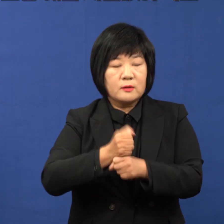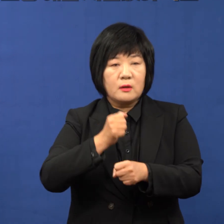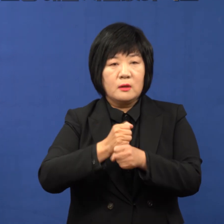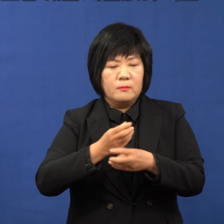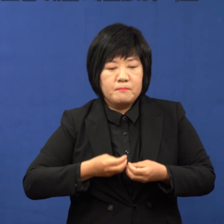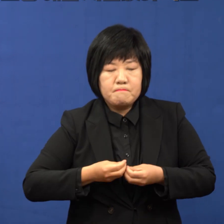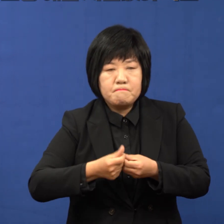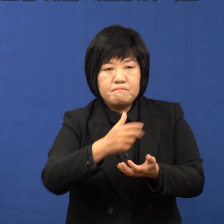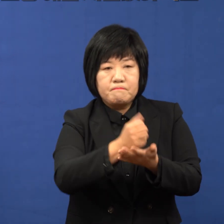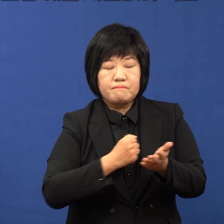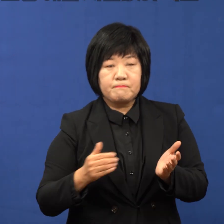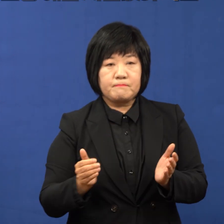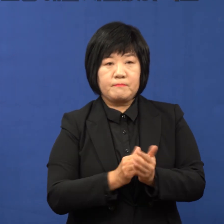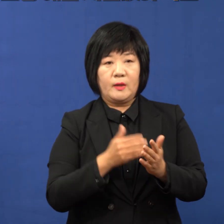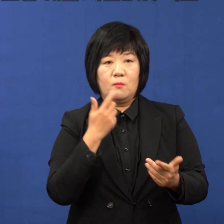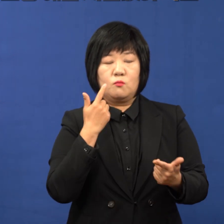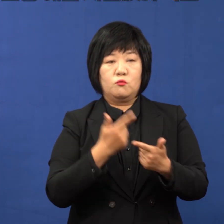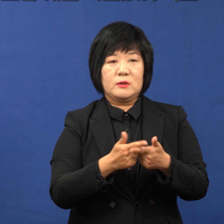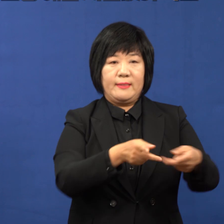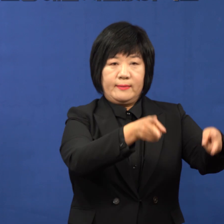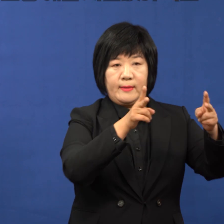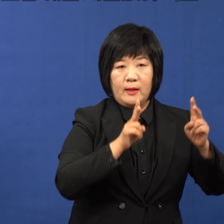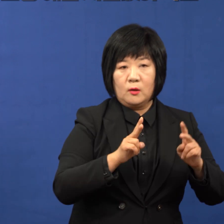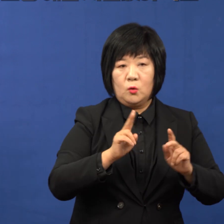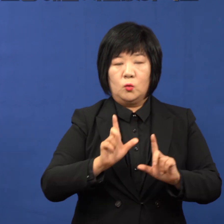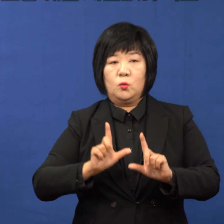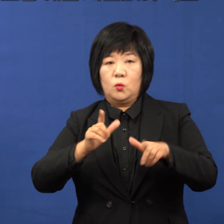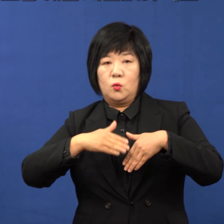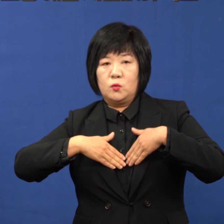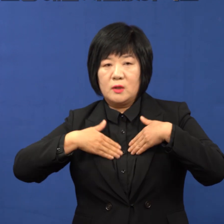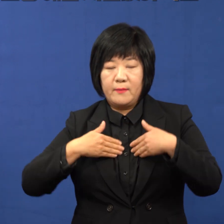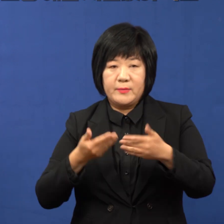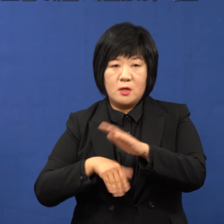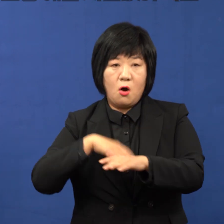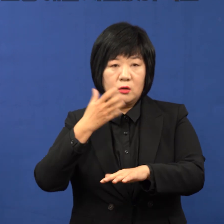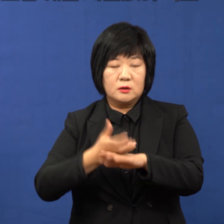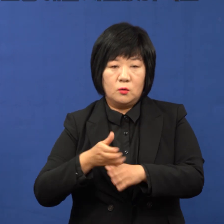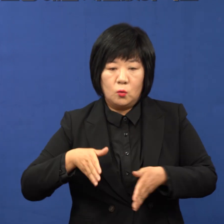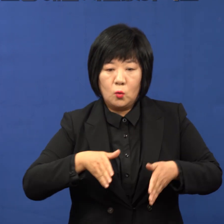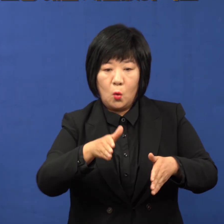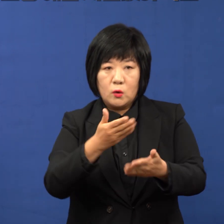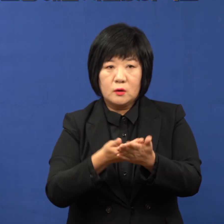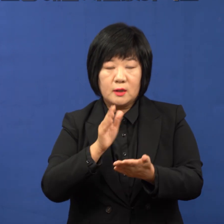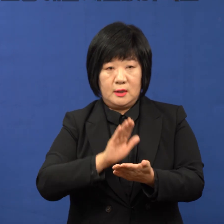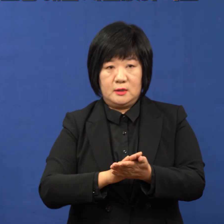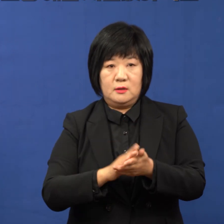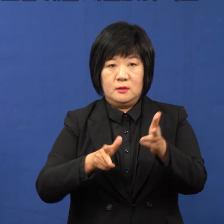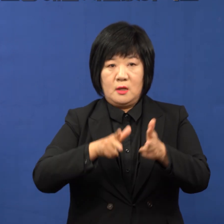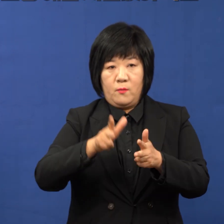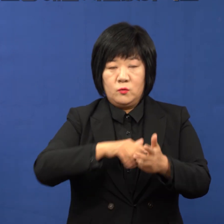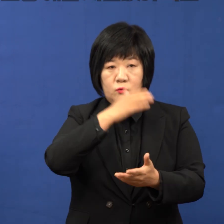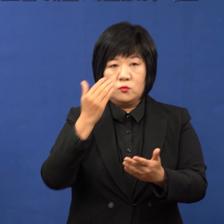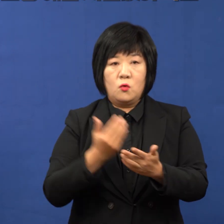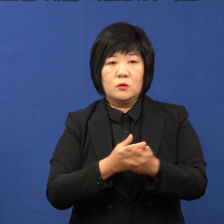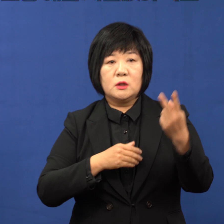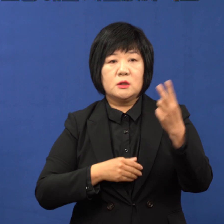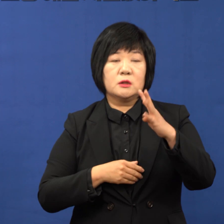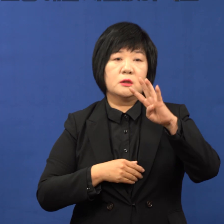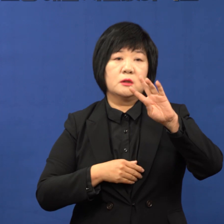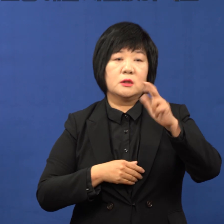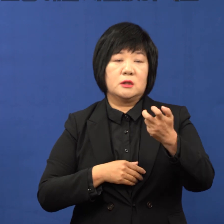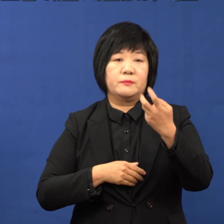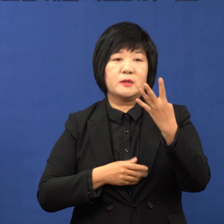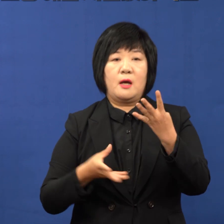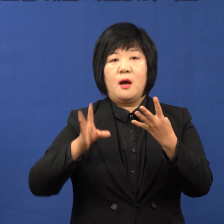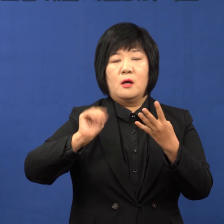했습니다. 부산대교부터 동남혁신도시 간의 도로개설 사업은 총 사업비 2074억 원이 투입되는